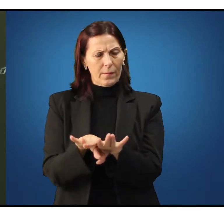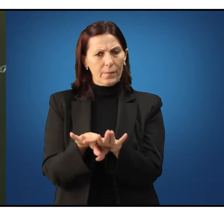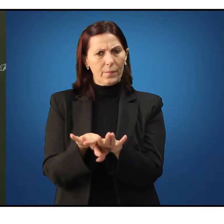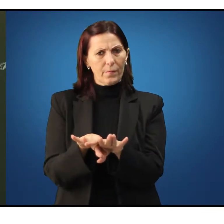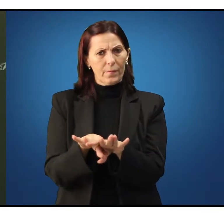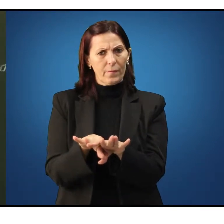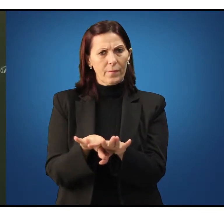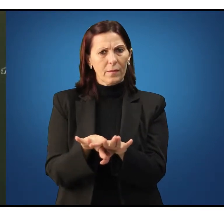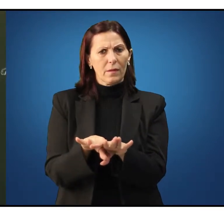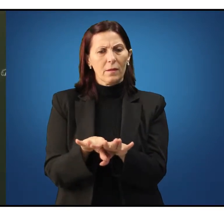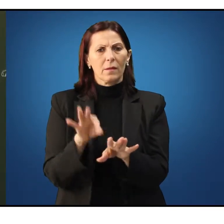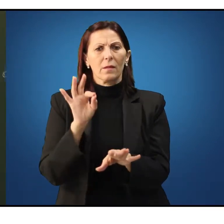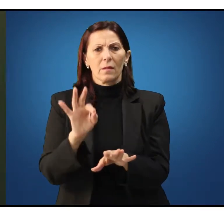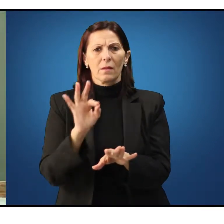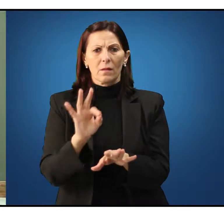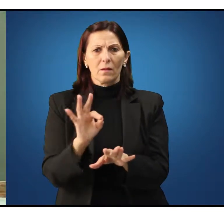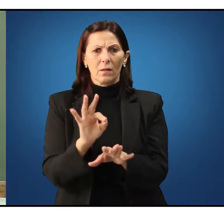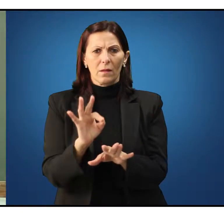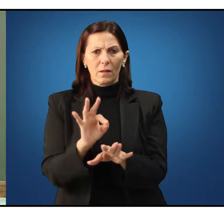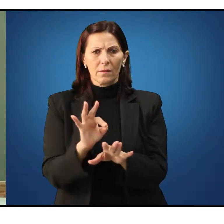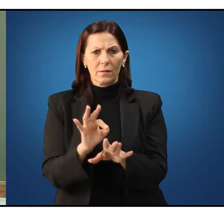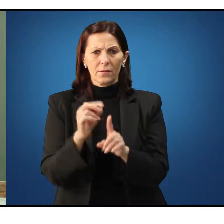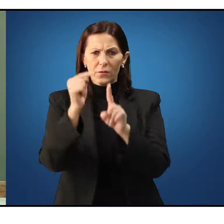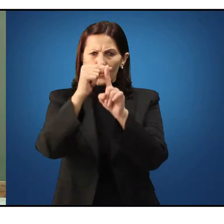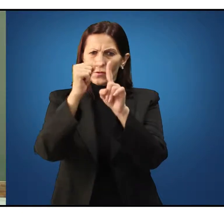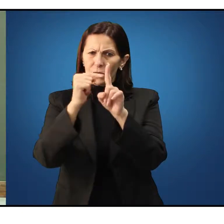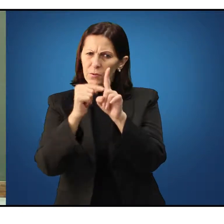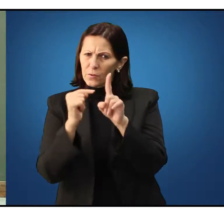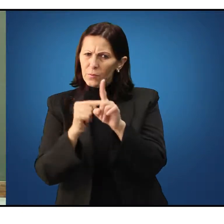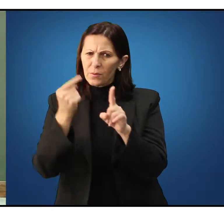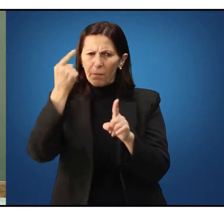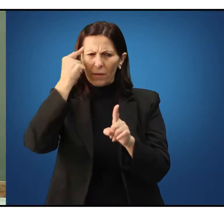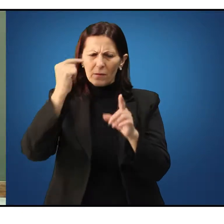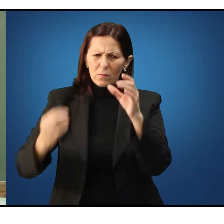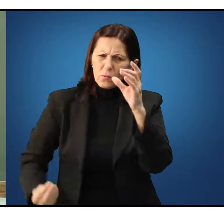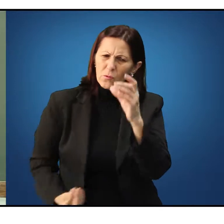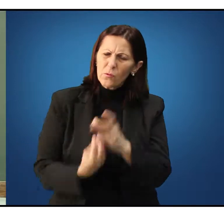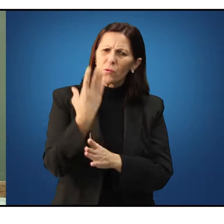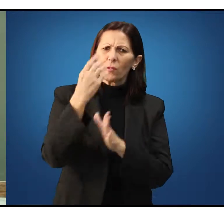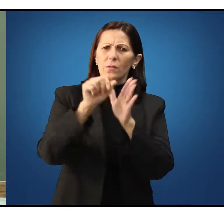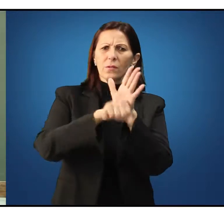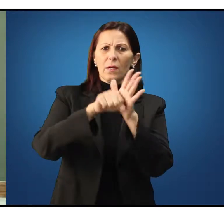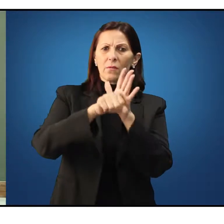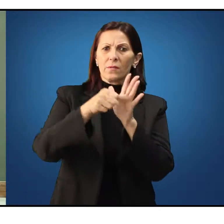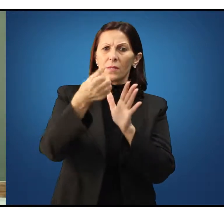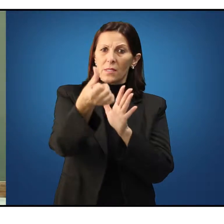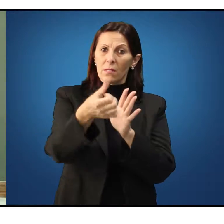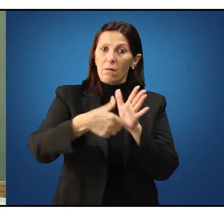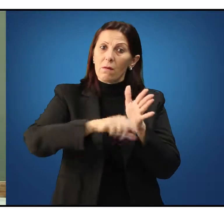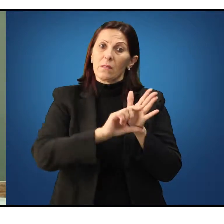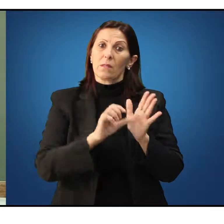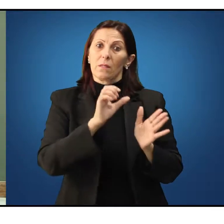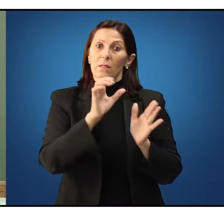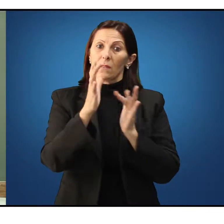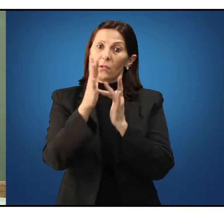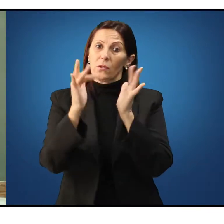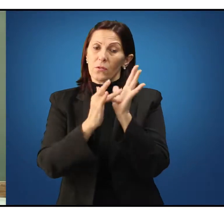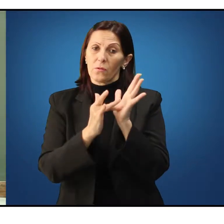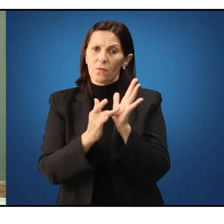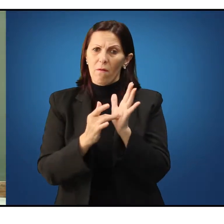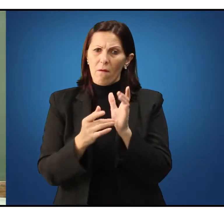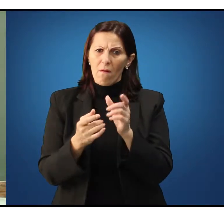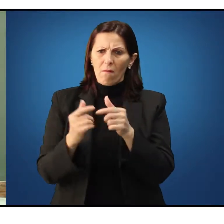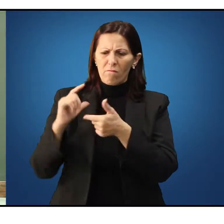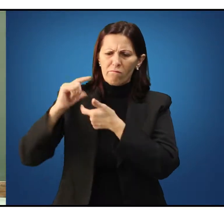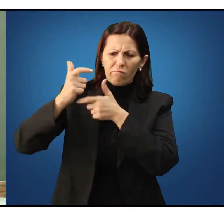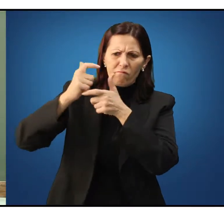que esta forma de pensamento surgida no século VI antes de Cristo vem de um